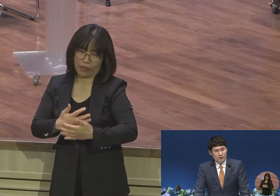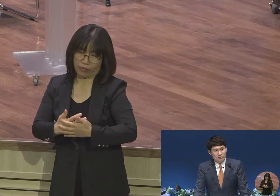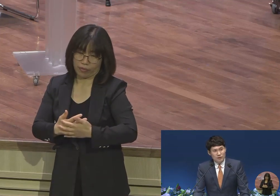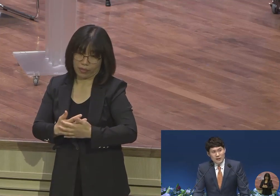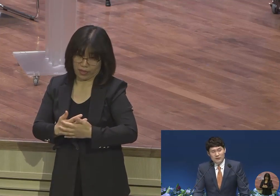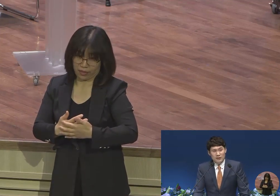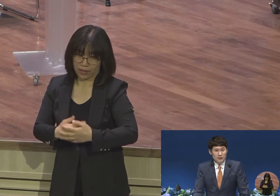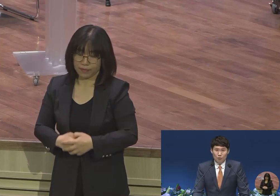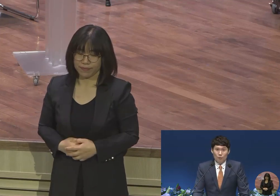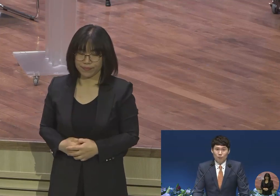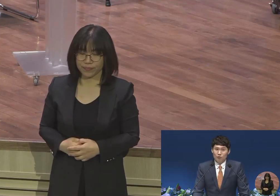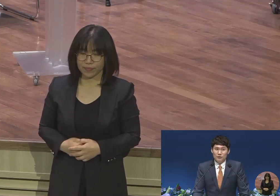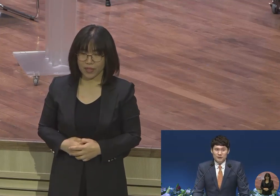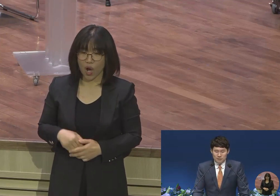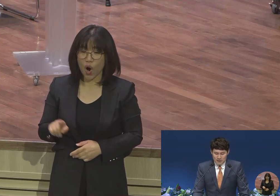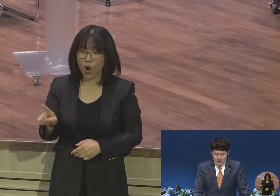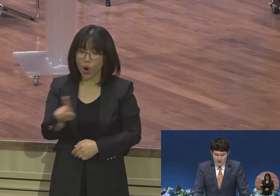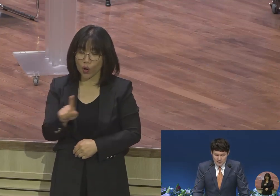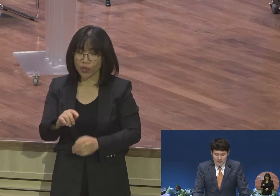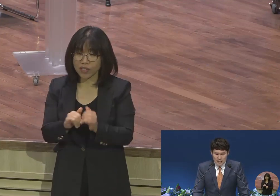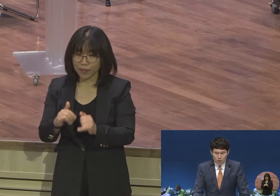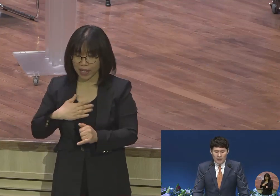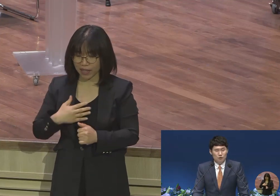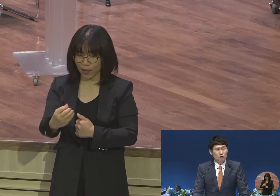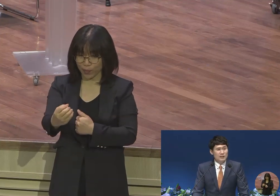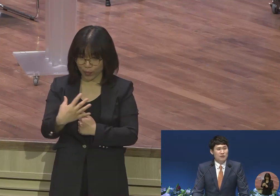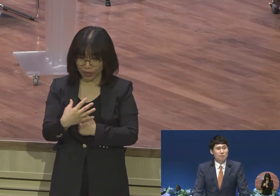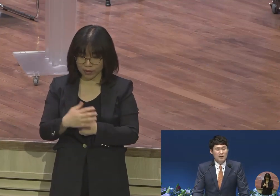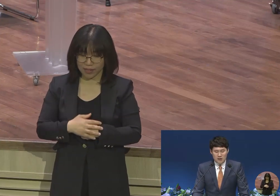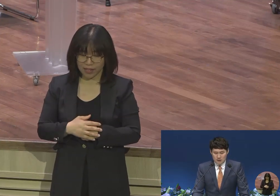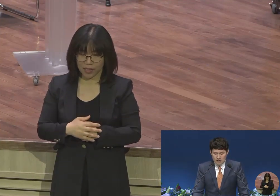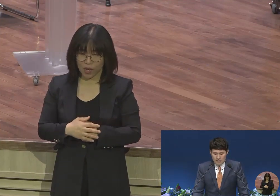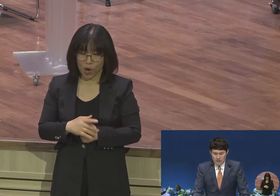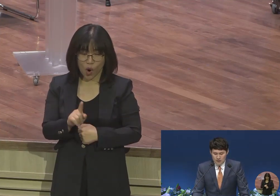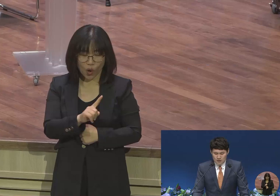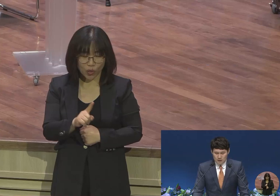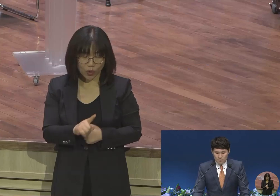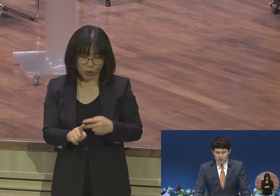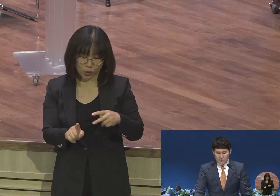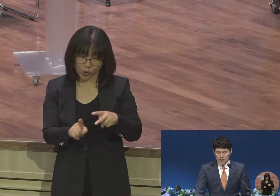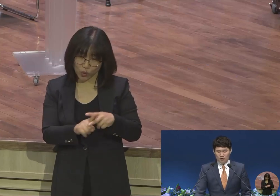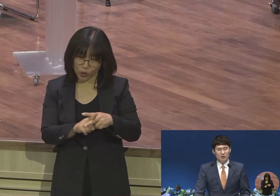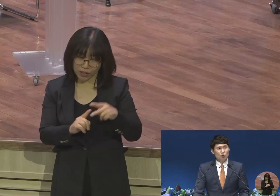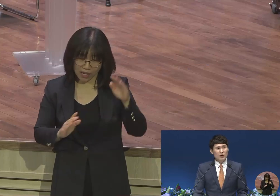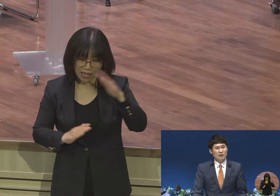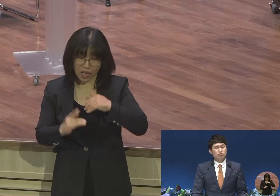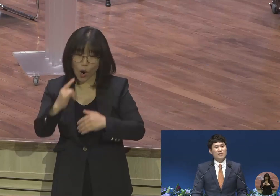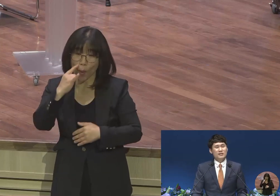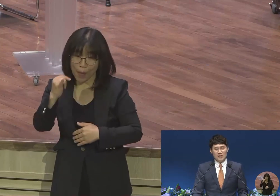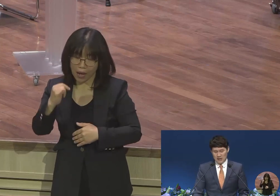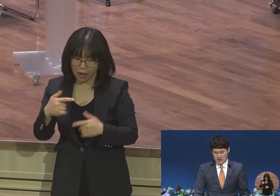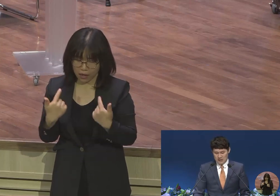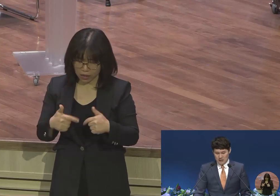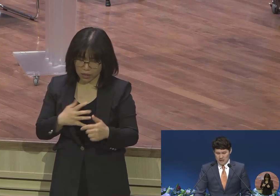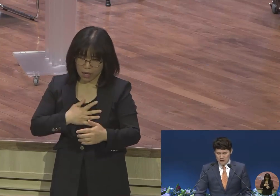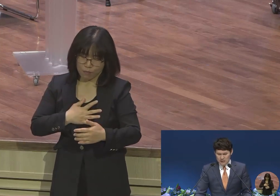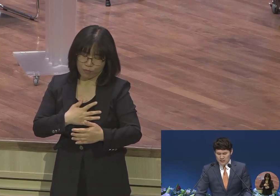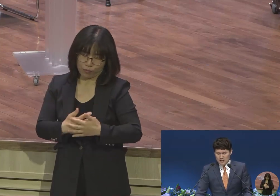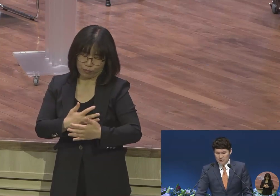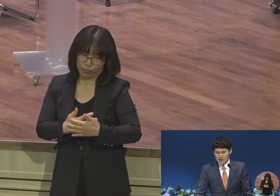사역자가 이런 포럼을 했습니다 자기가 알고 있는 한 초등학생 엄마가 평상시에도 극도의 불안장애 늘 시달려서